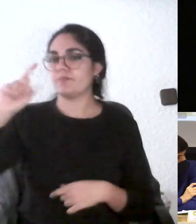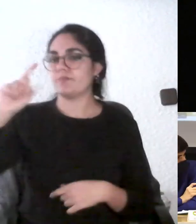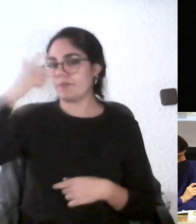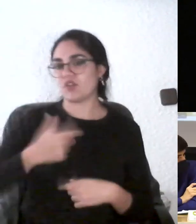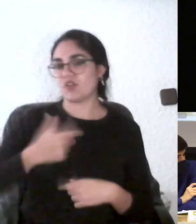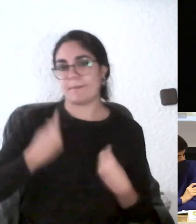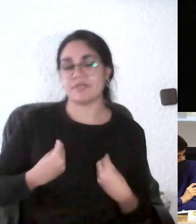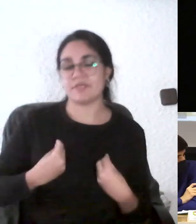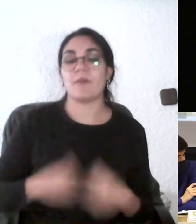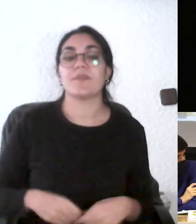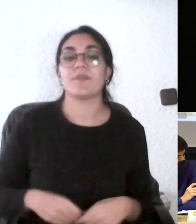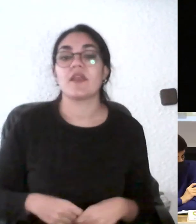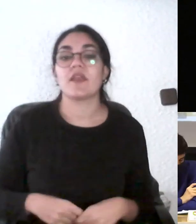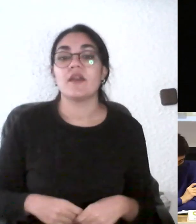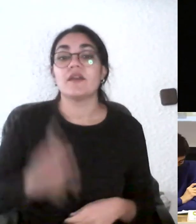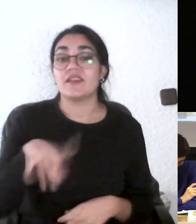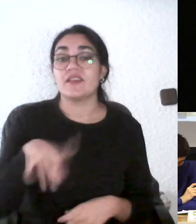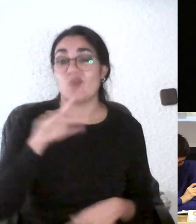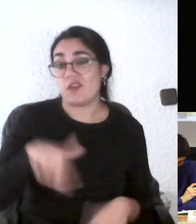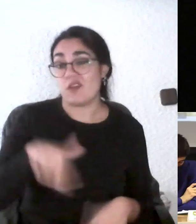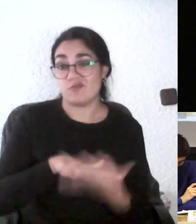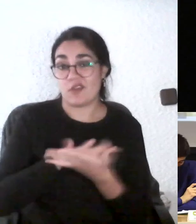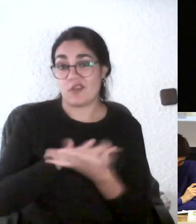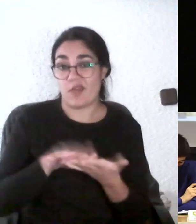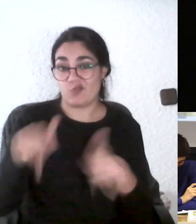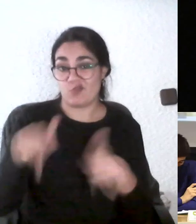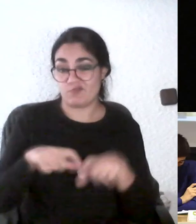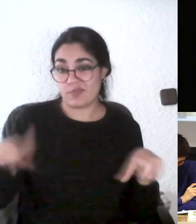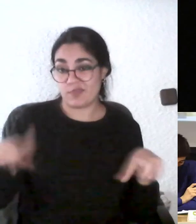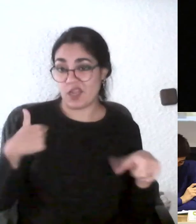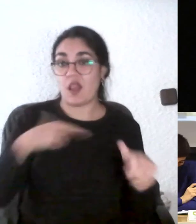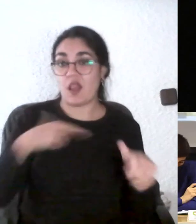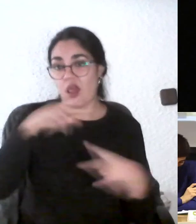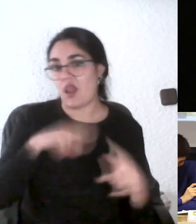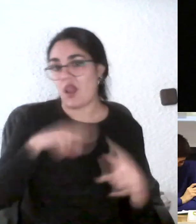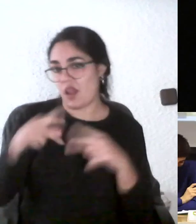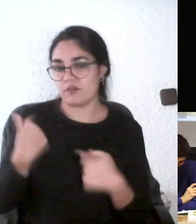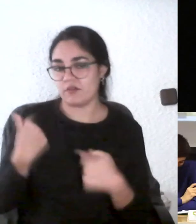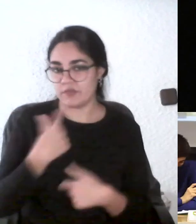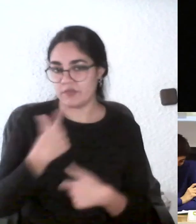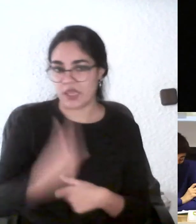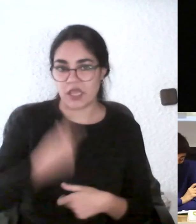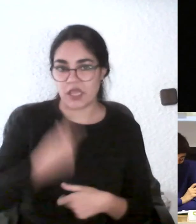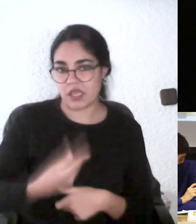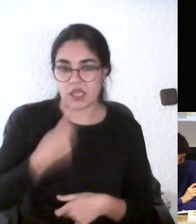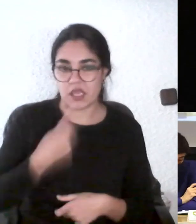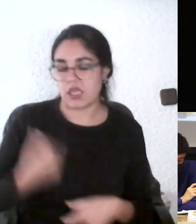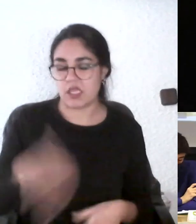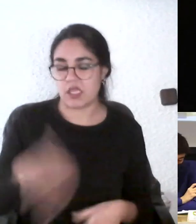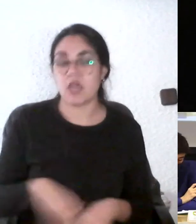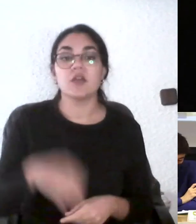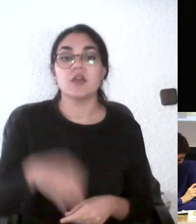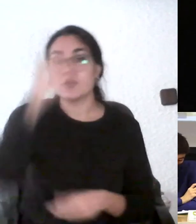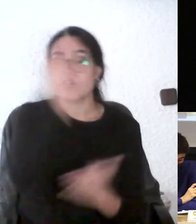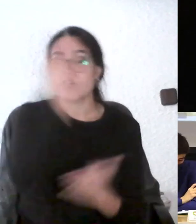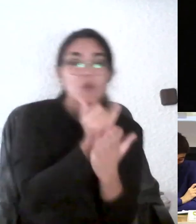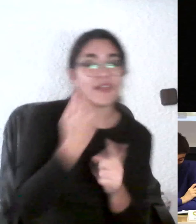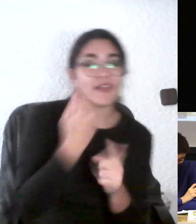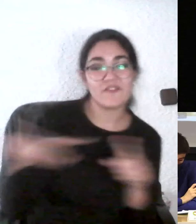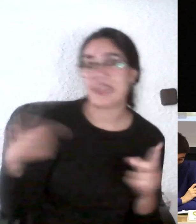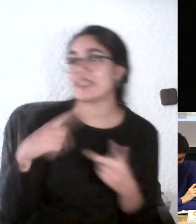con todo lo me he dicho en esta mesa creo que realmente en lo que estamos otra cosa son otras pruebas otros niveles otras